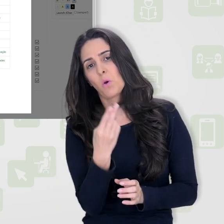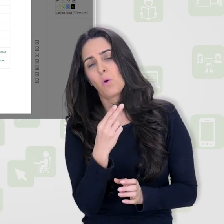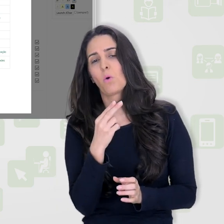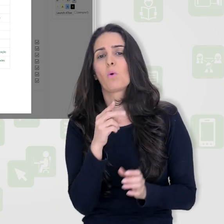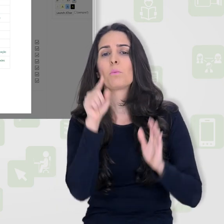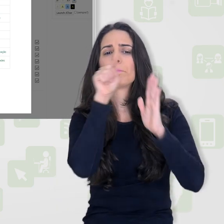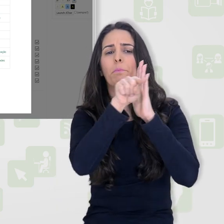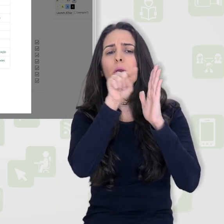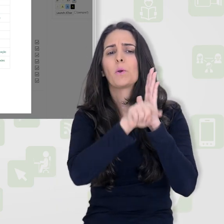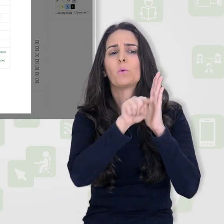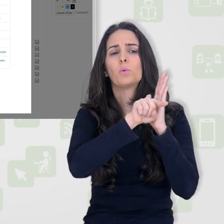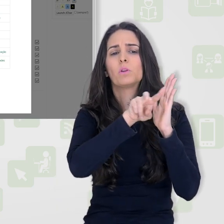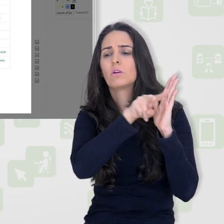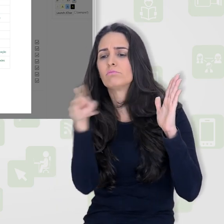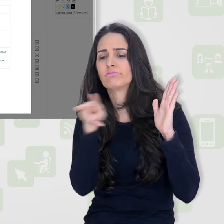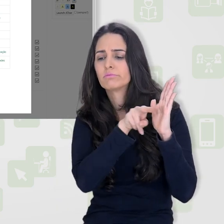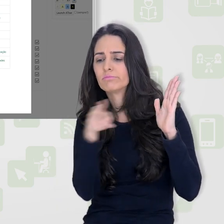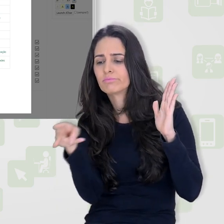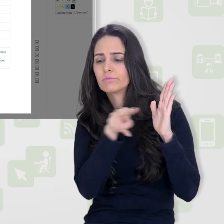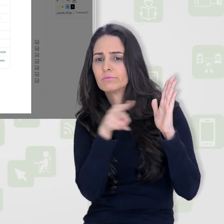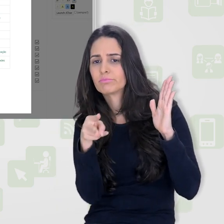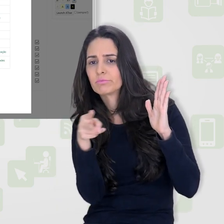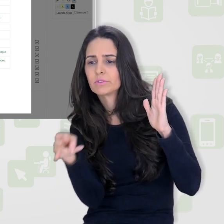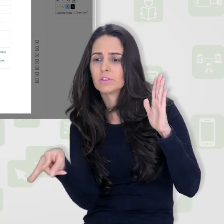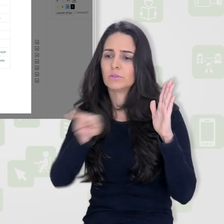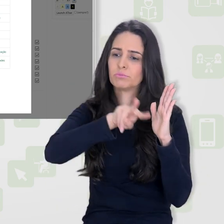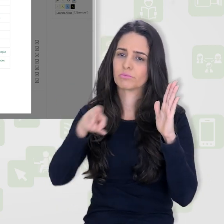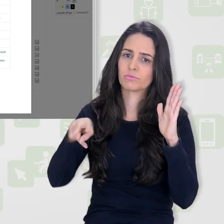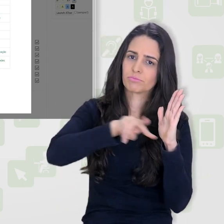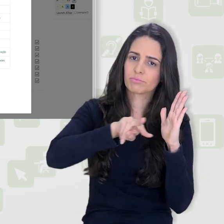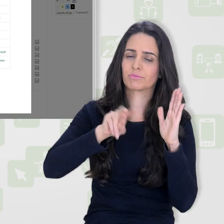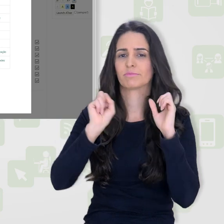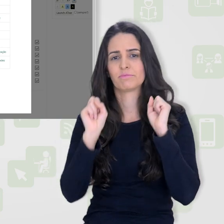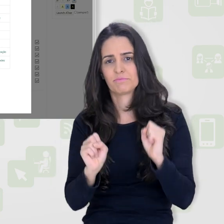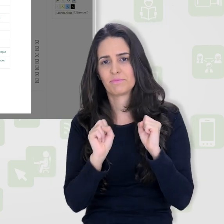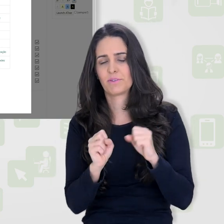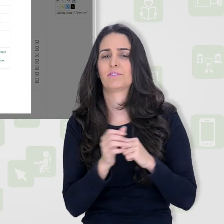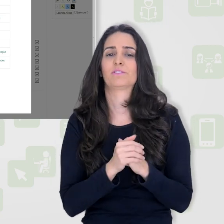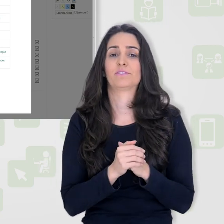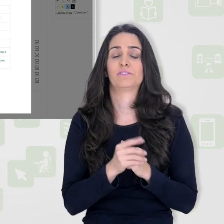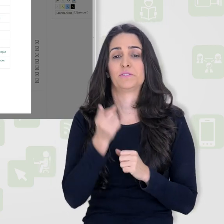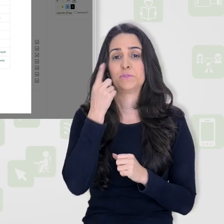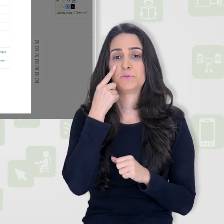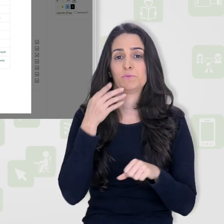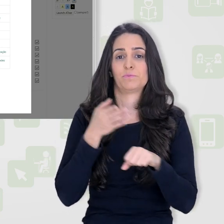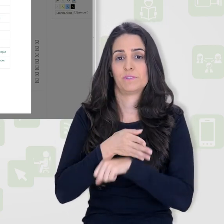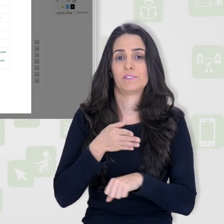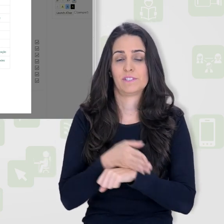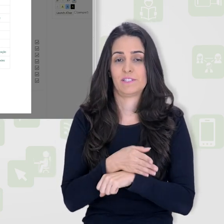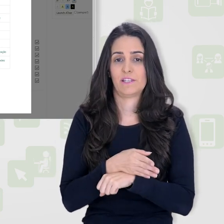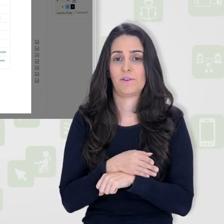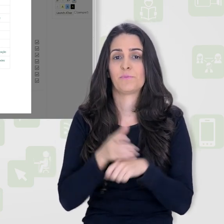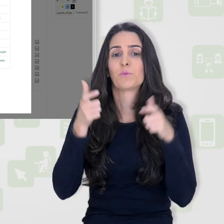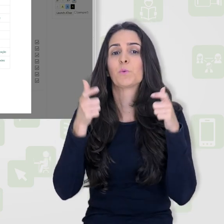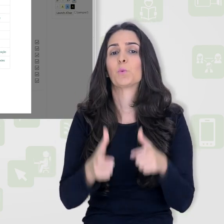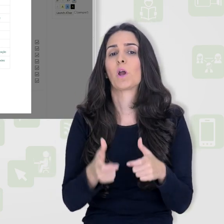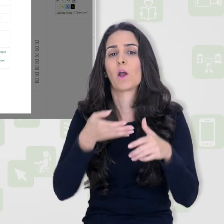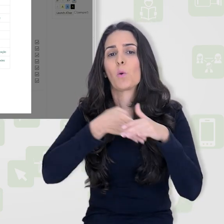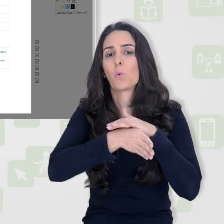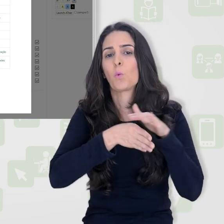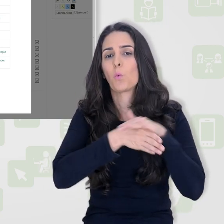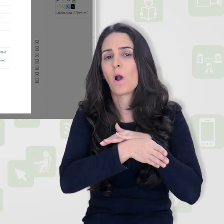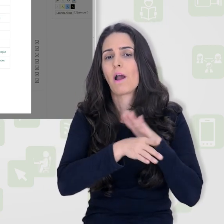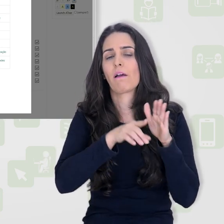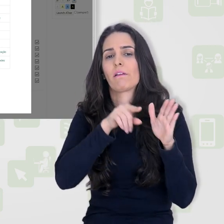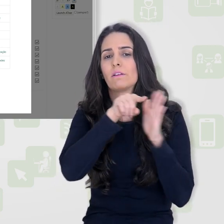importação e exportação de questões, se for o caso. Vamos então aqui acessar o banco de questões.